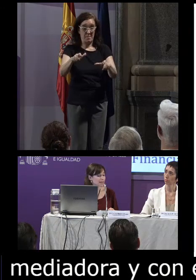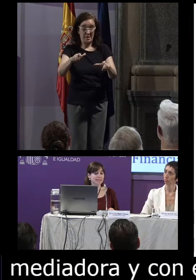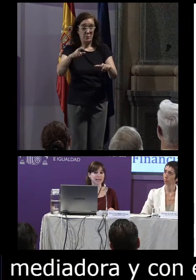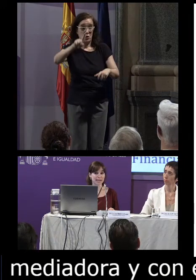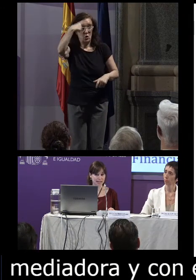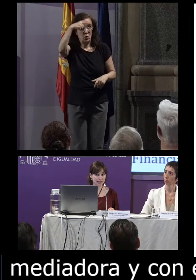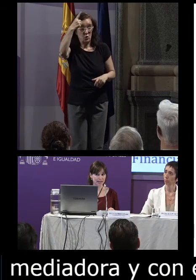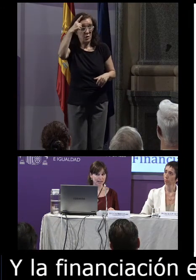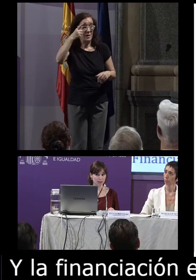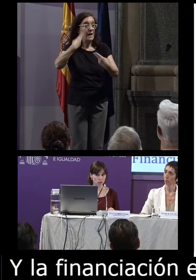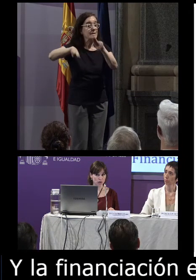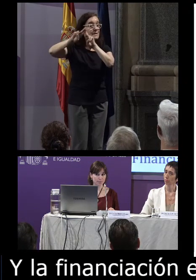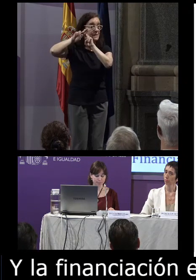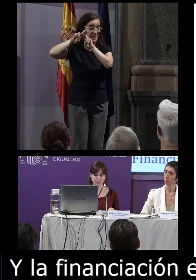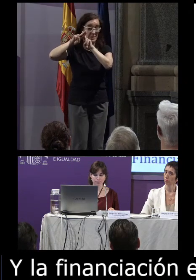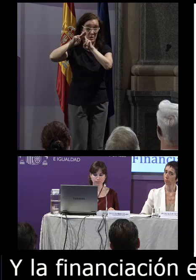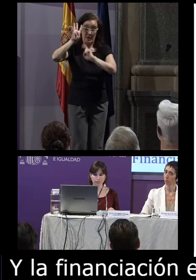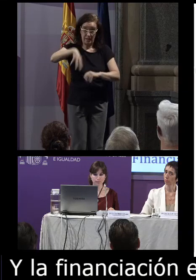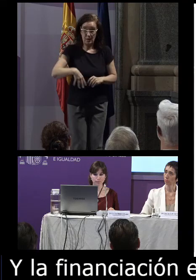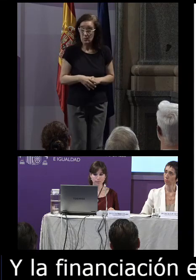de la Generalitat de Cataluña